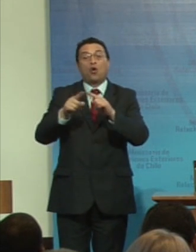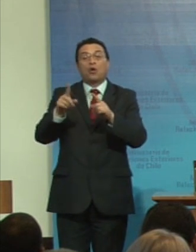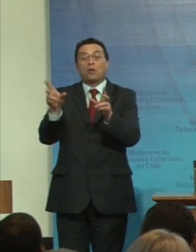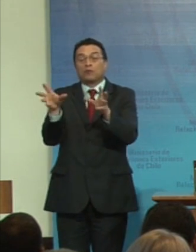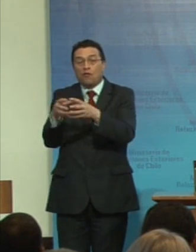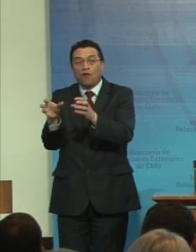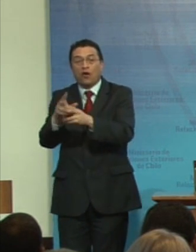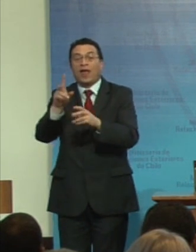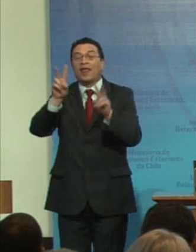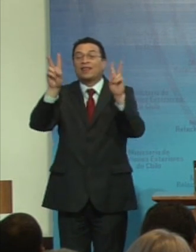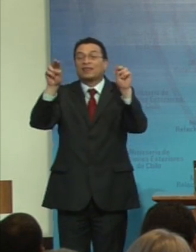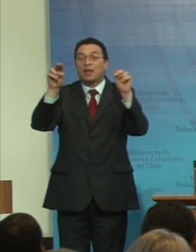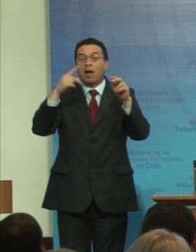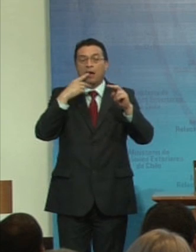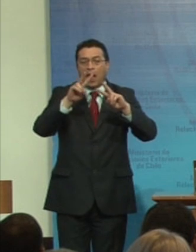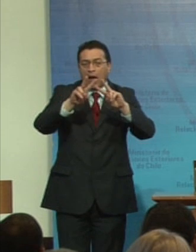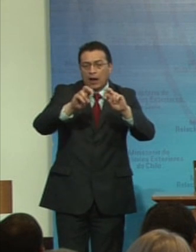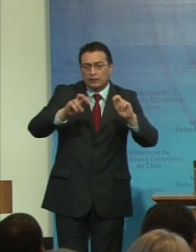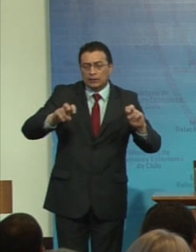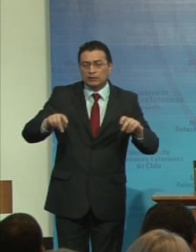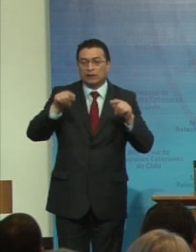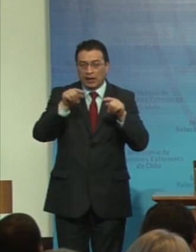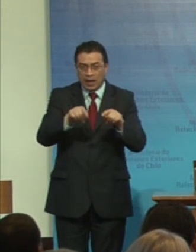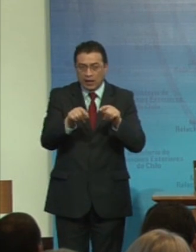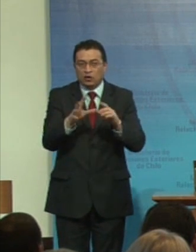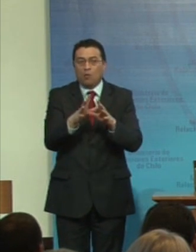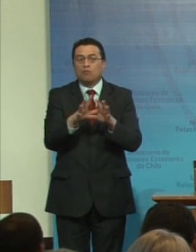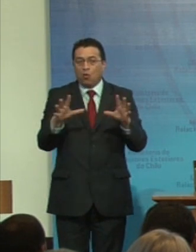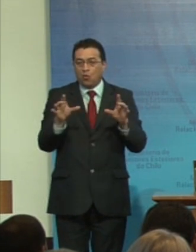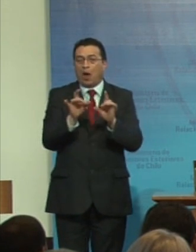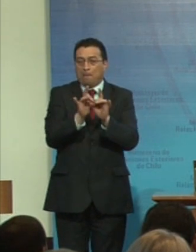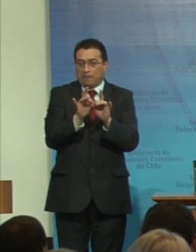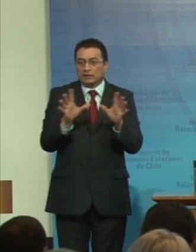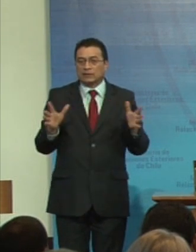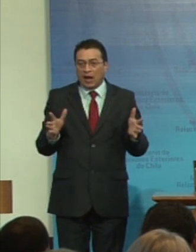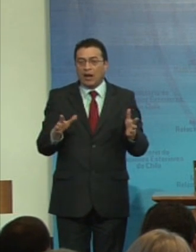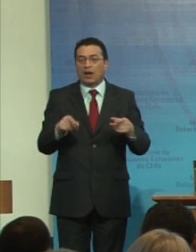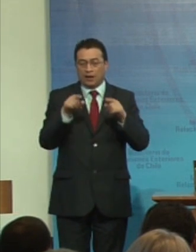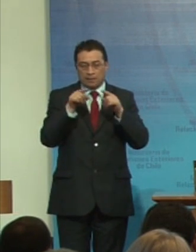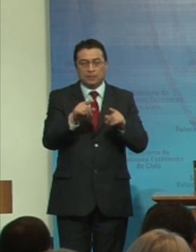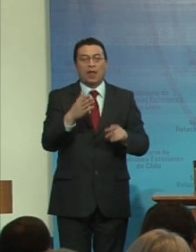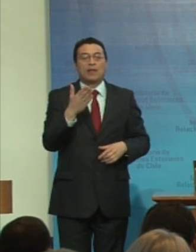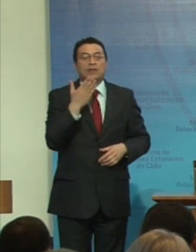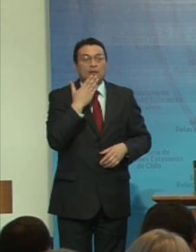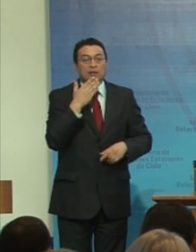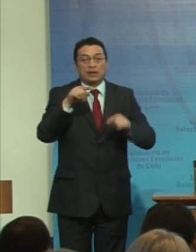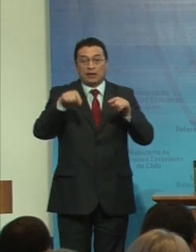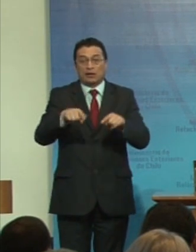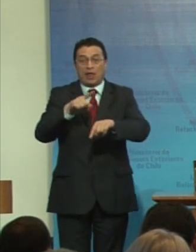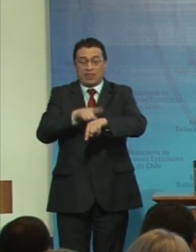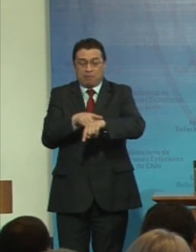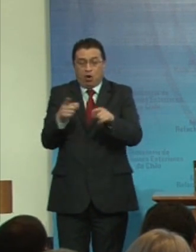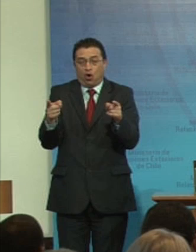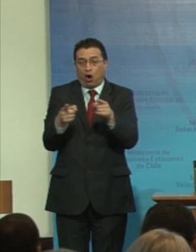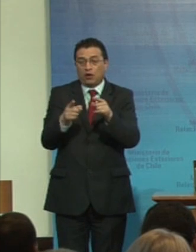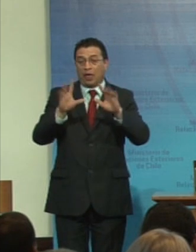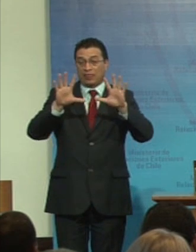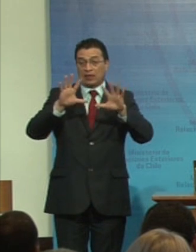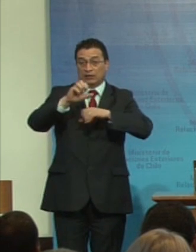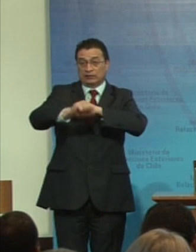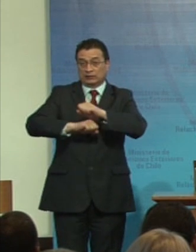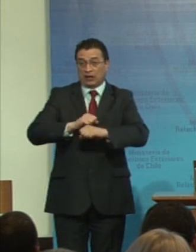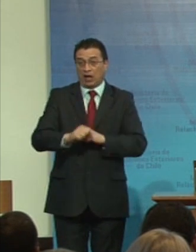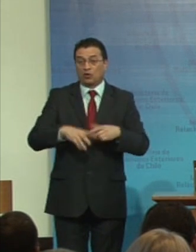temáticos de análisis. Entonces, eso la hace muy particular. También, en este corto tiempo de los diez años,